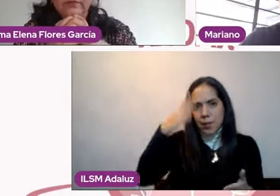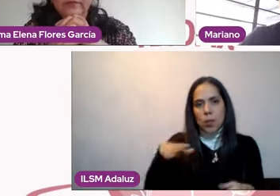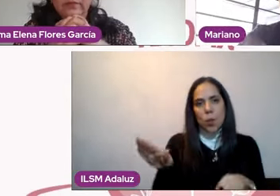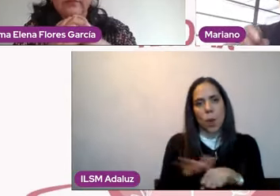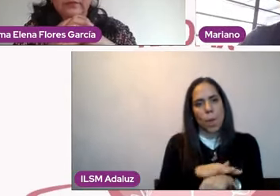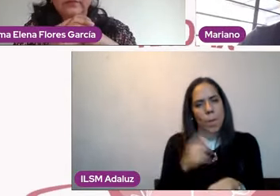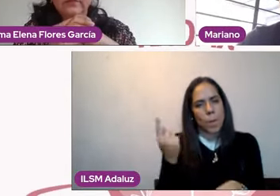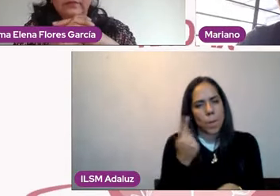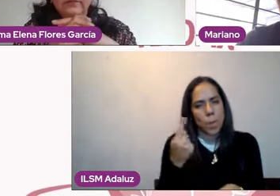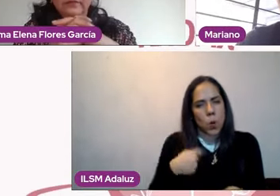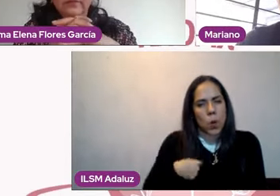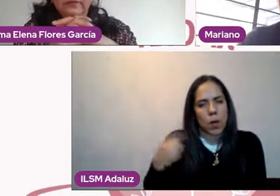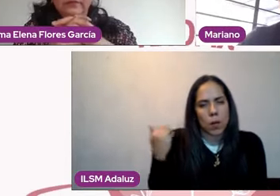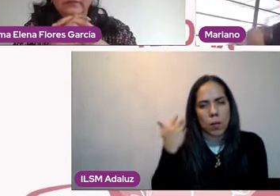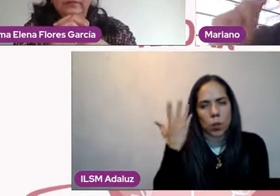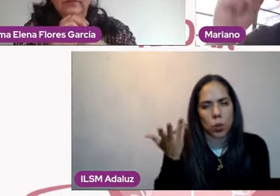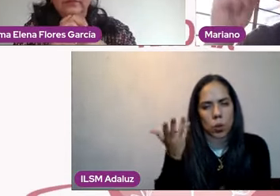uno.